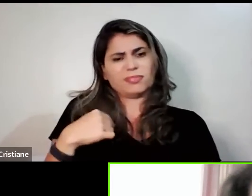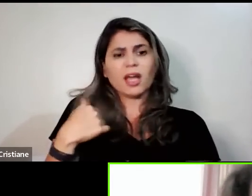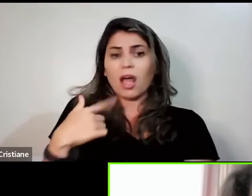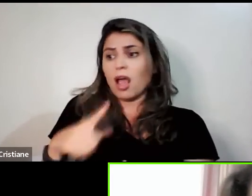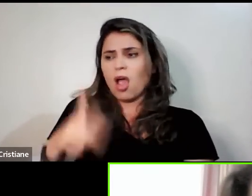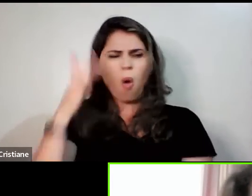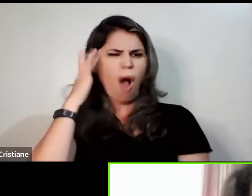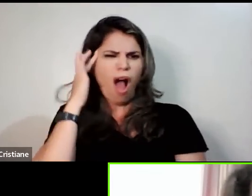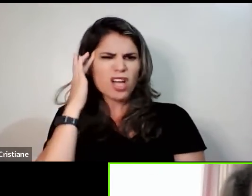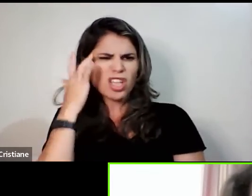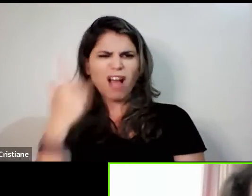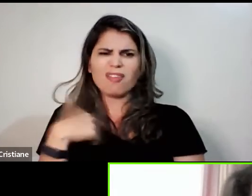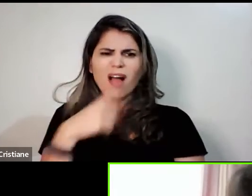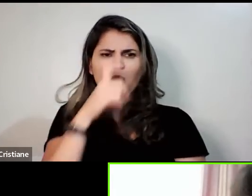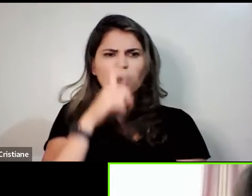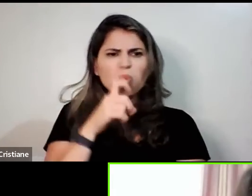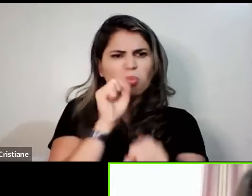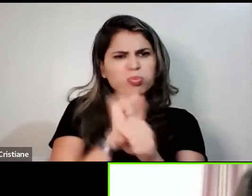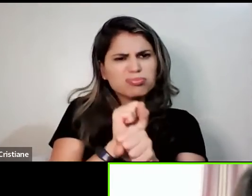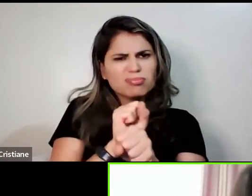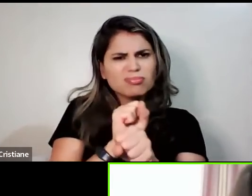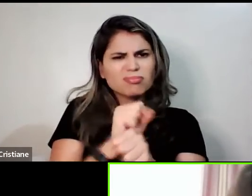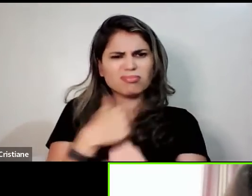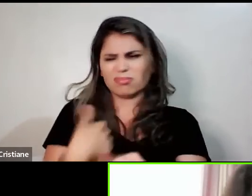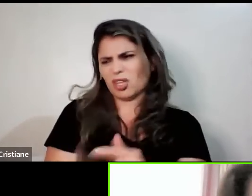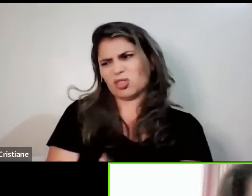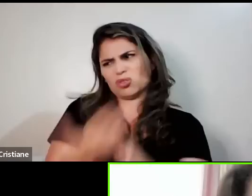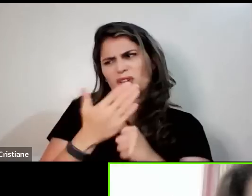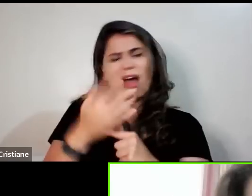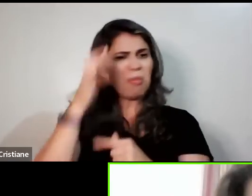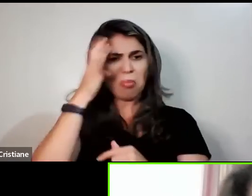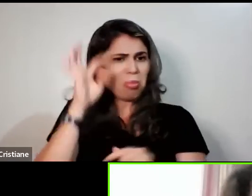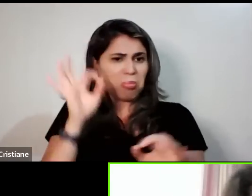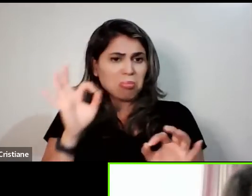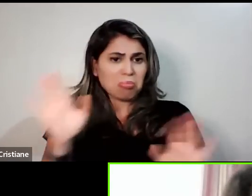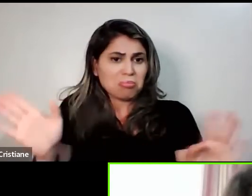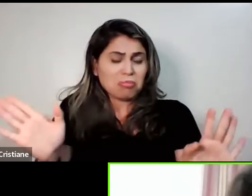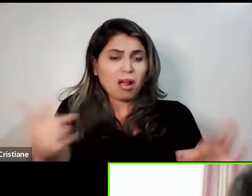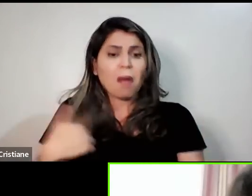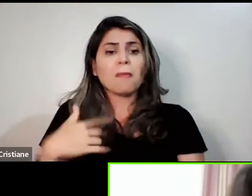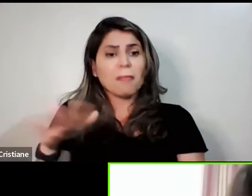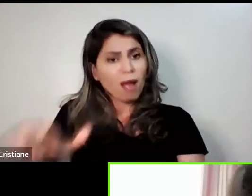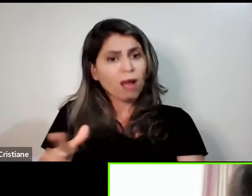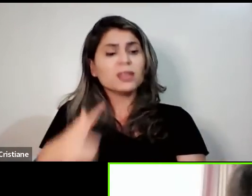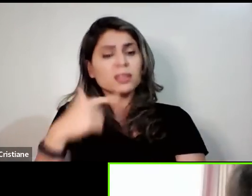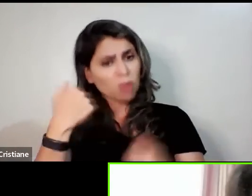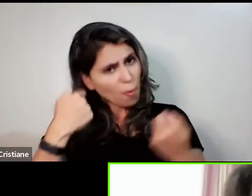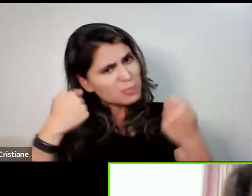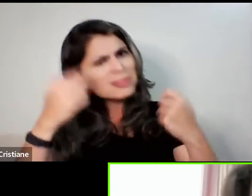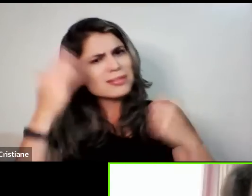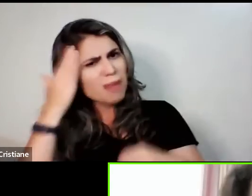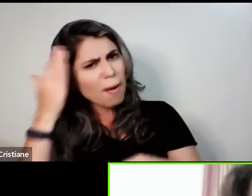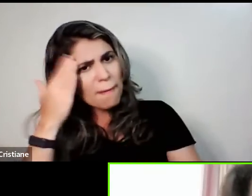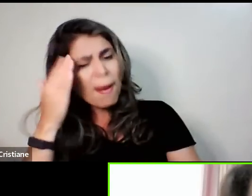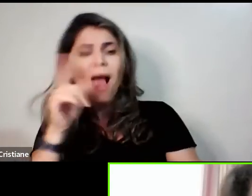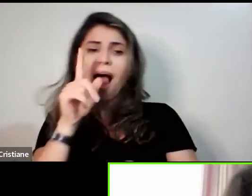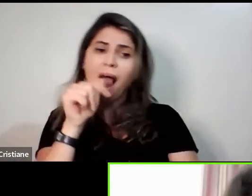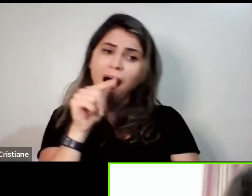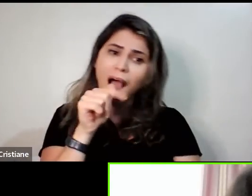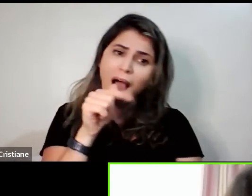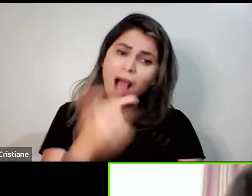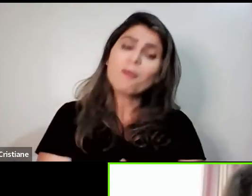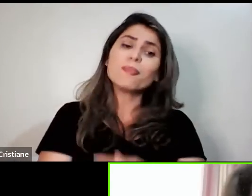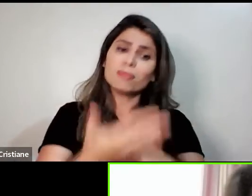achava que eu precisava tomar uma água de qualidade. Porque, já que eu não tinha vontade de tomar água, eu sabia que isso ia me prejudicar de alguma